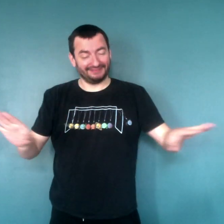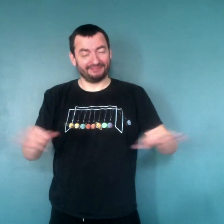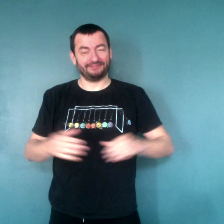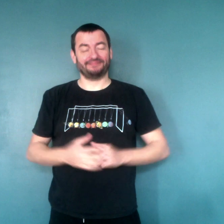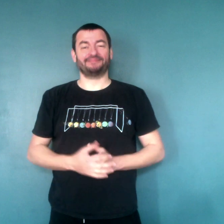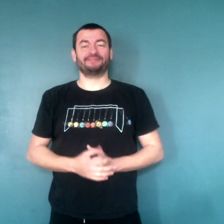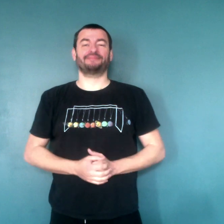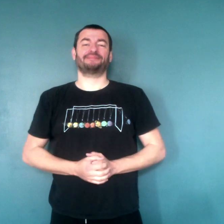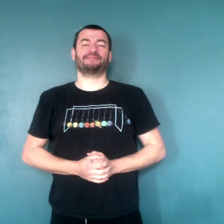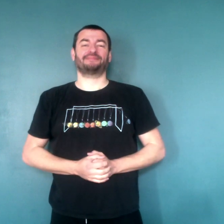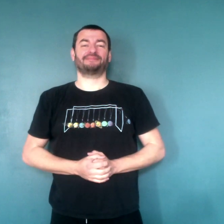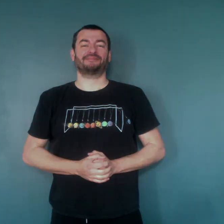'histoire est terminée. Voilà.